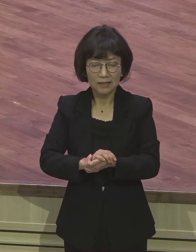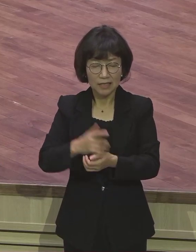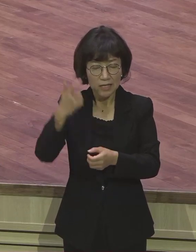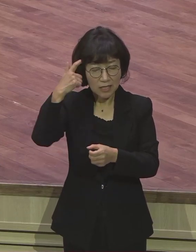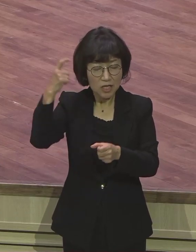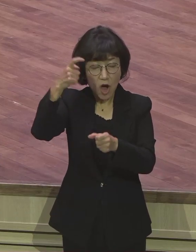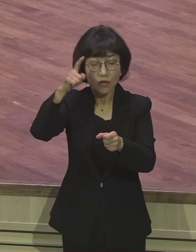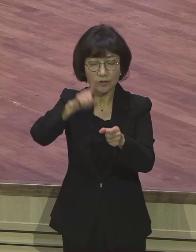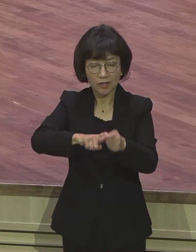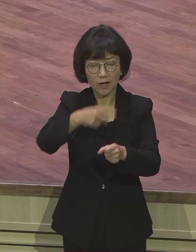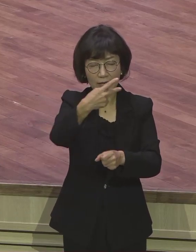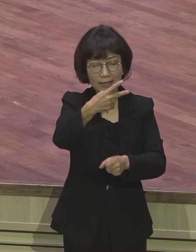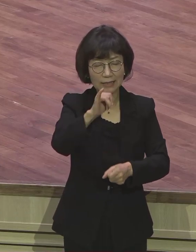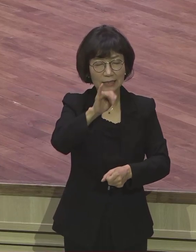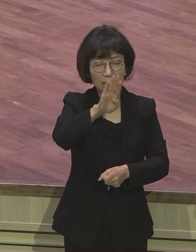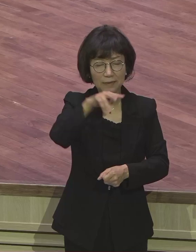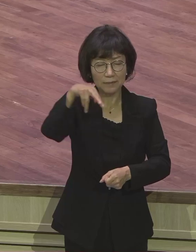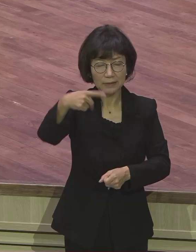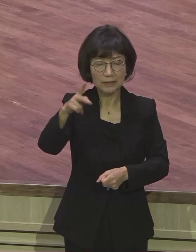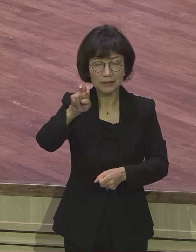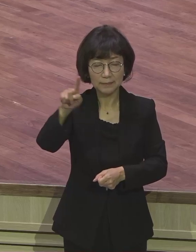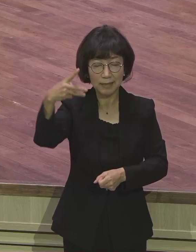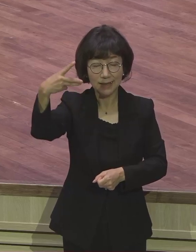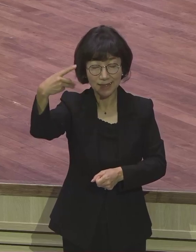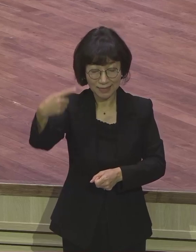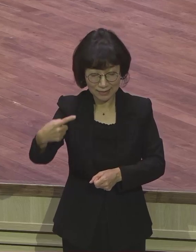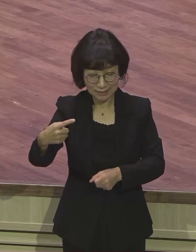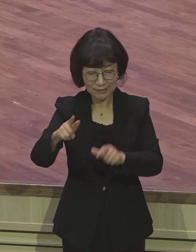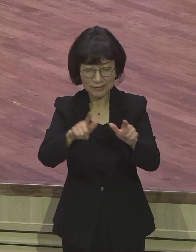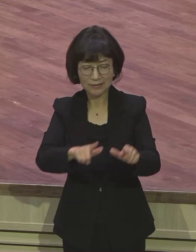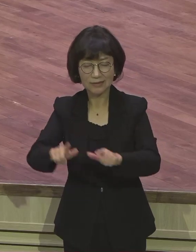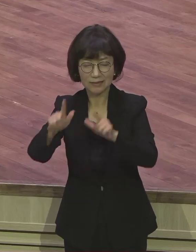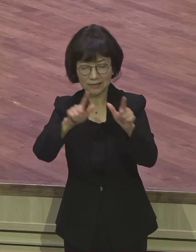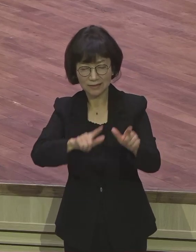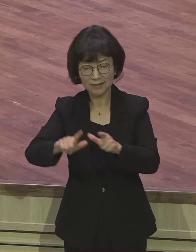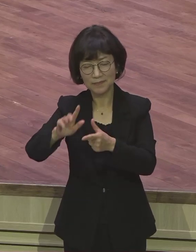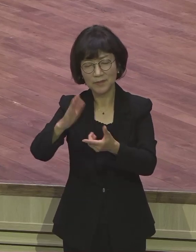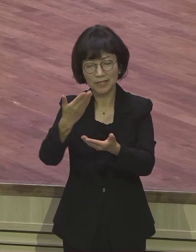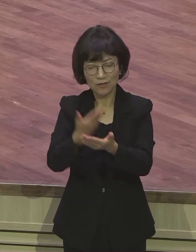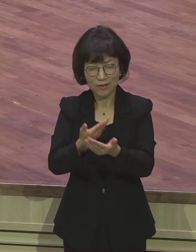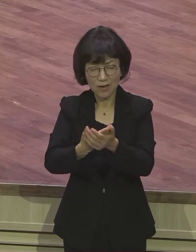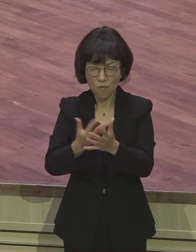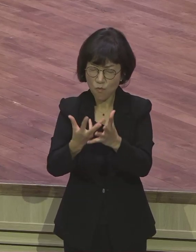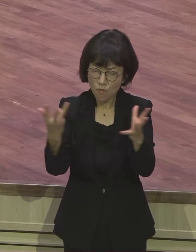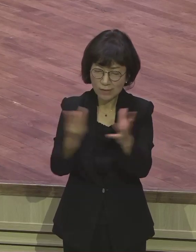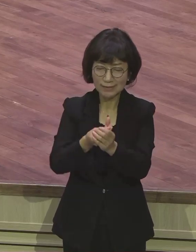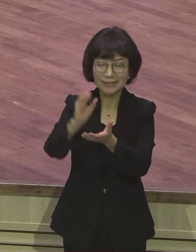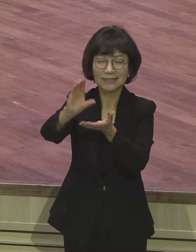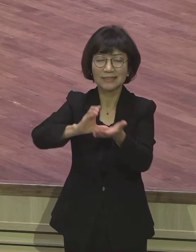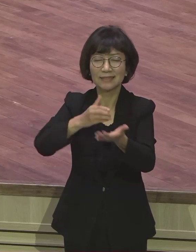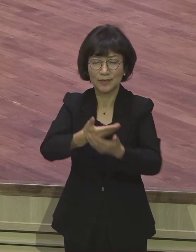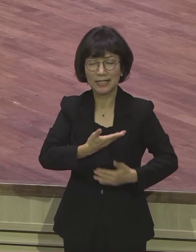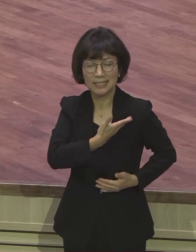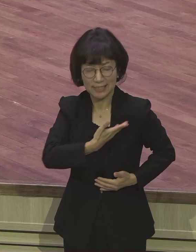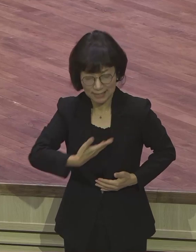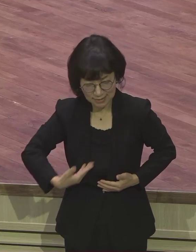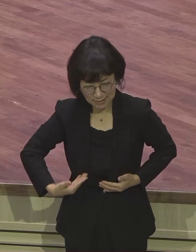딥스마트의 삶을 사는 완벽한 그리스도의 제자들이 되게 하야 주옵소서